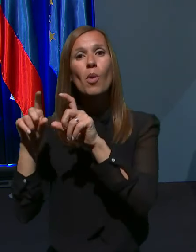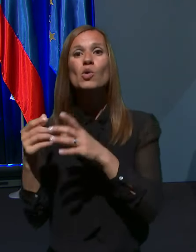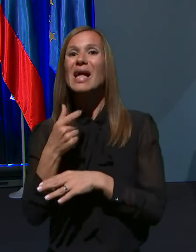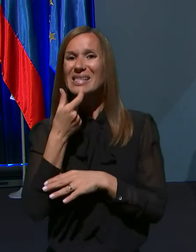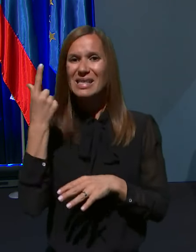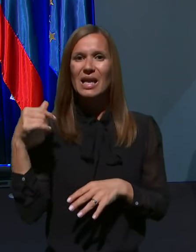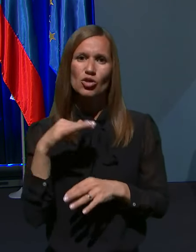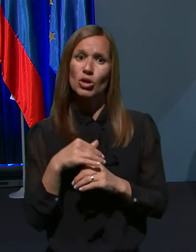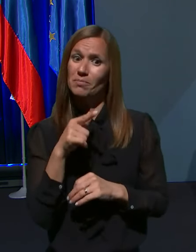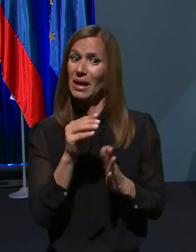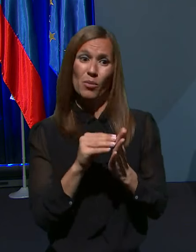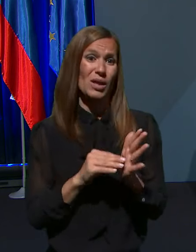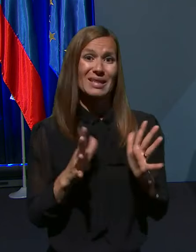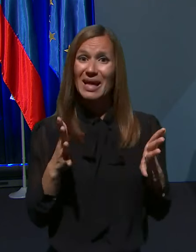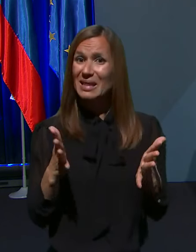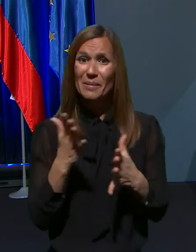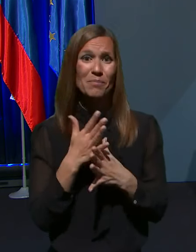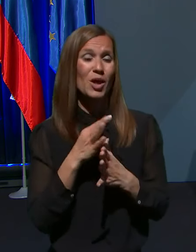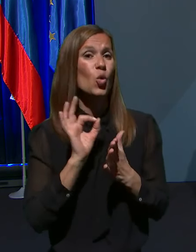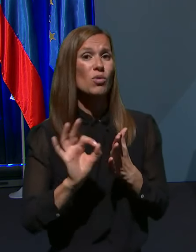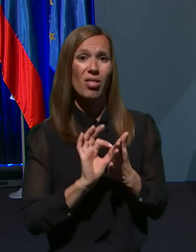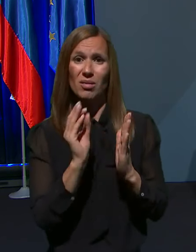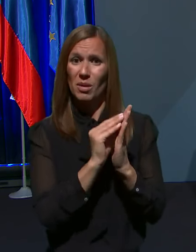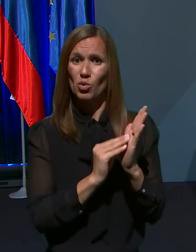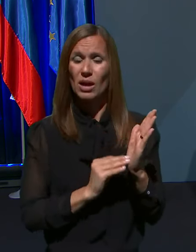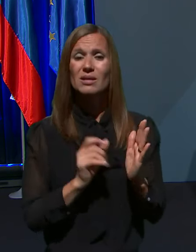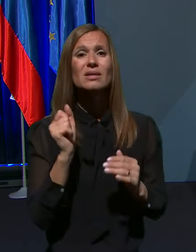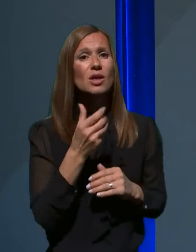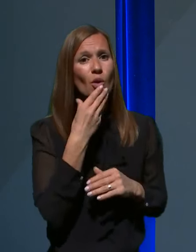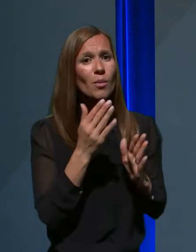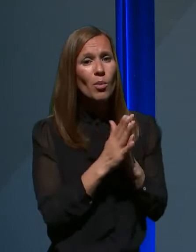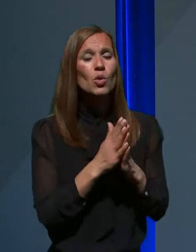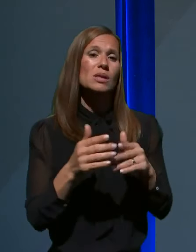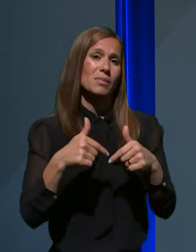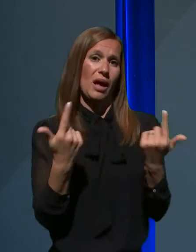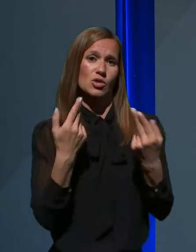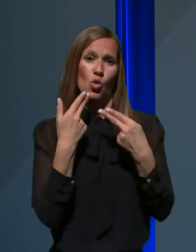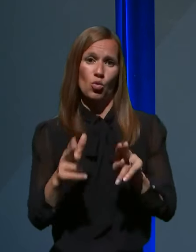Tega podatka ni med uradnimi podatki, zato prosim za jasen odgovor.